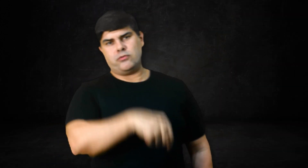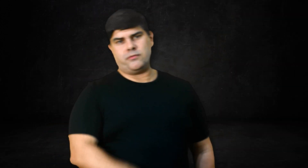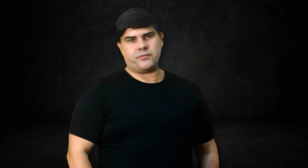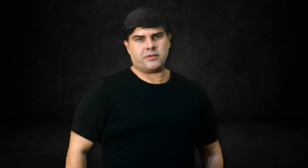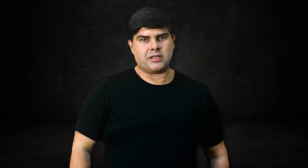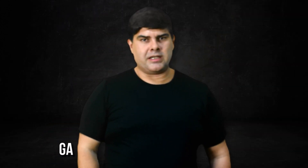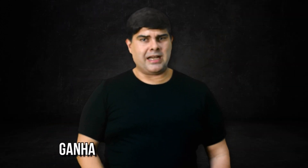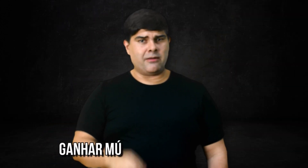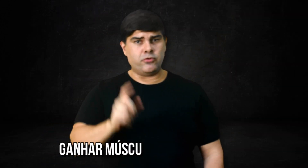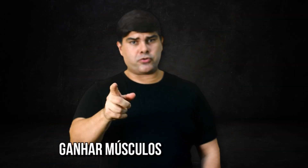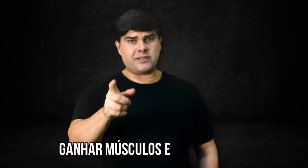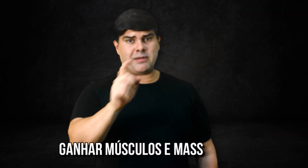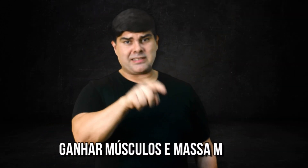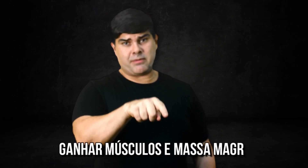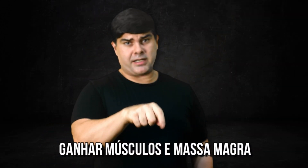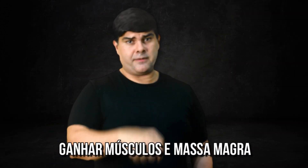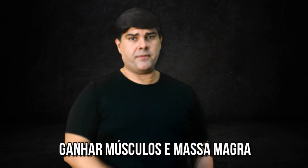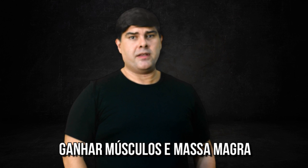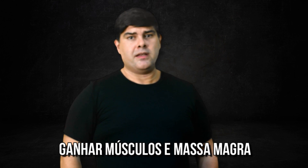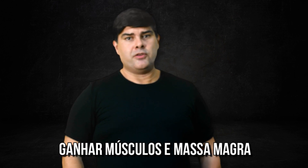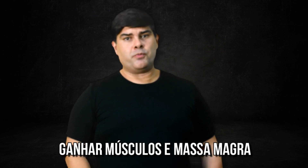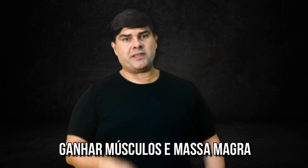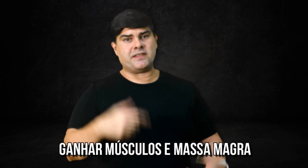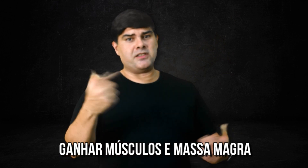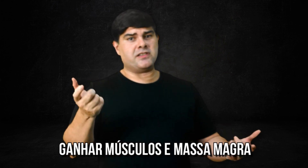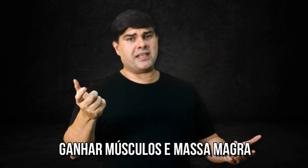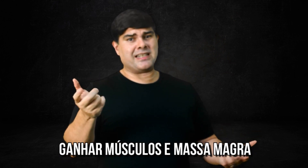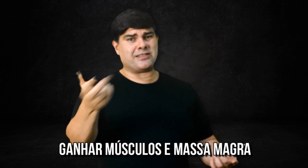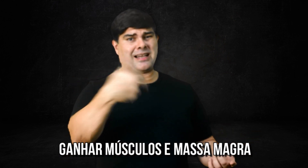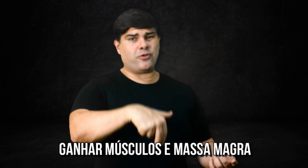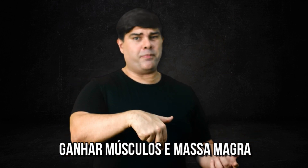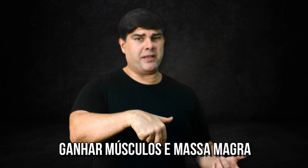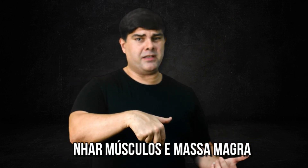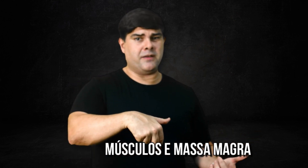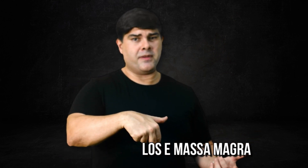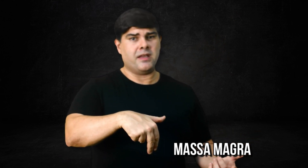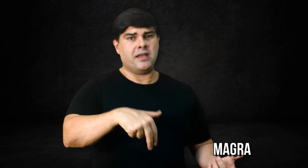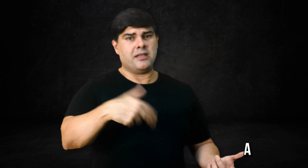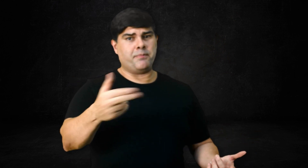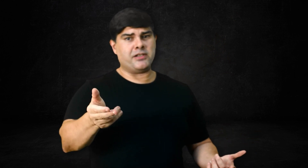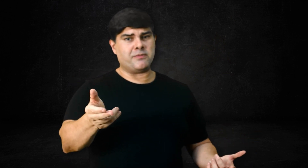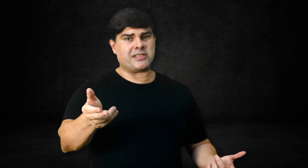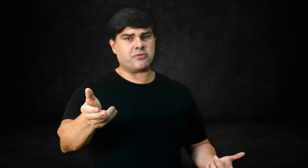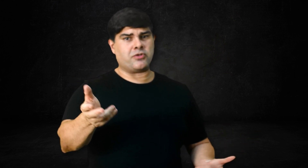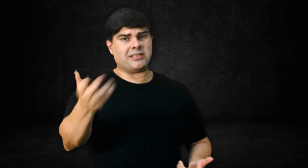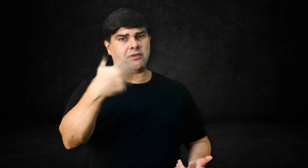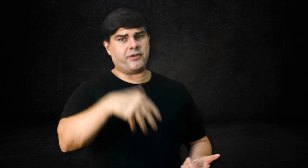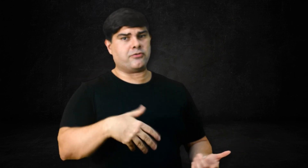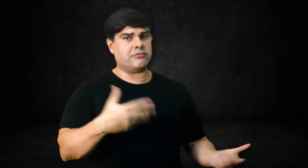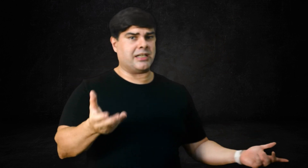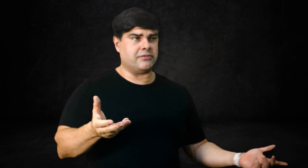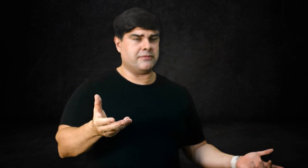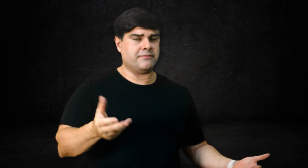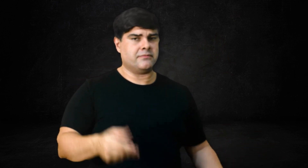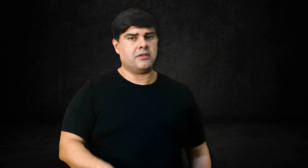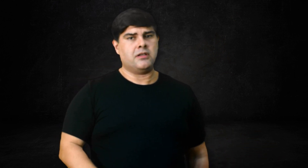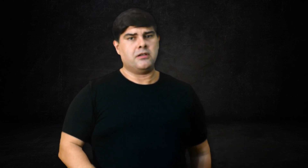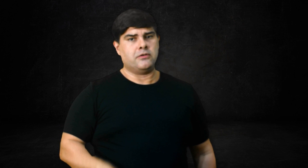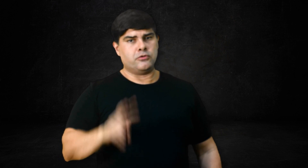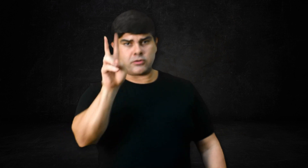1. Ganhar músculos e massa magra. Não precisa nem dizer que a sarcopenia e perda de massa muscular tem um efeito contrário. Número